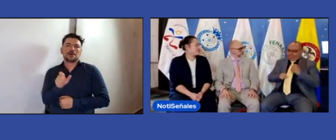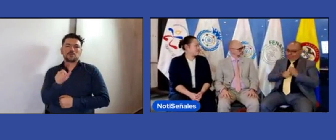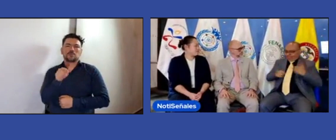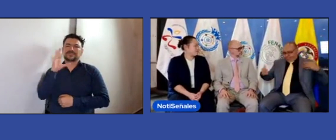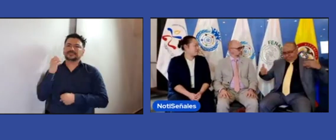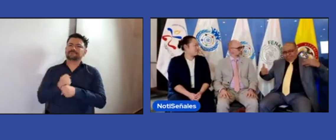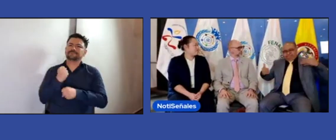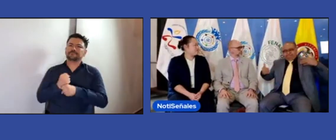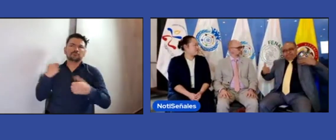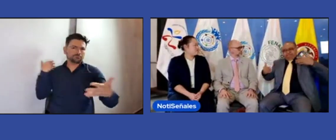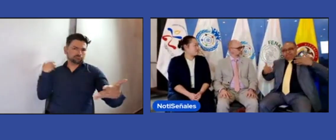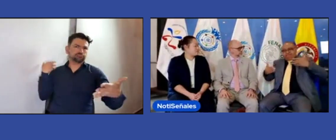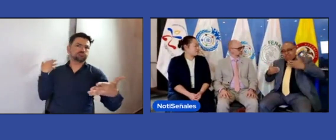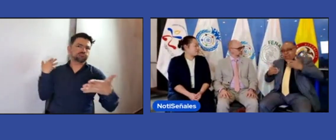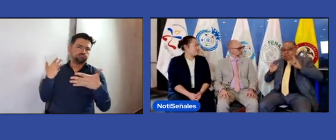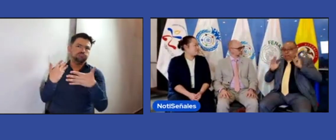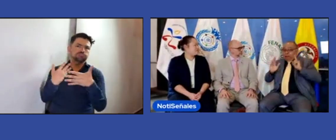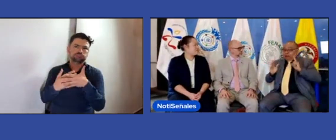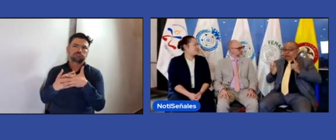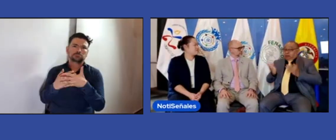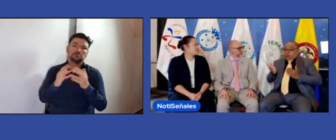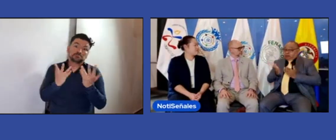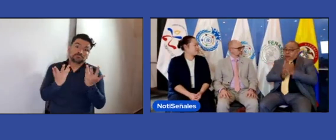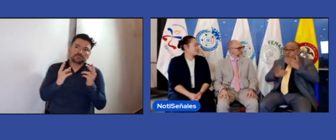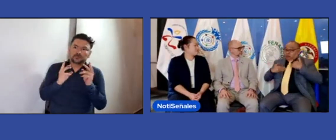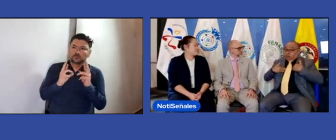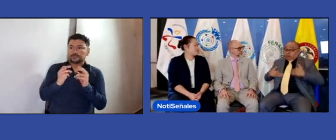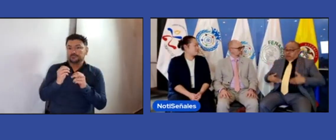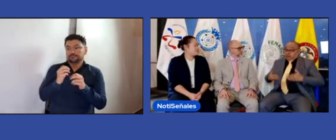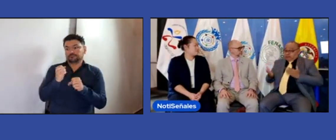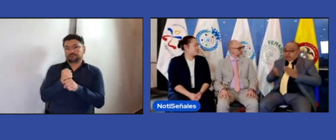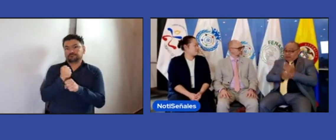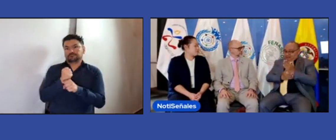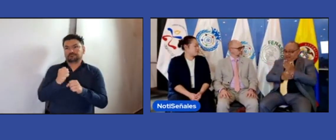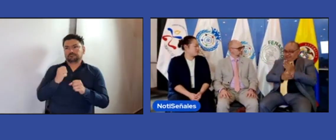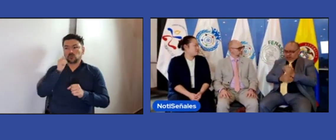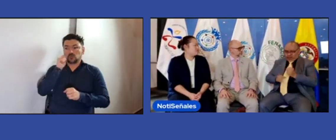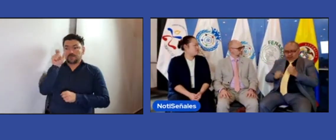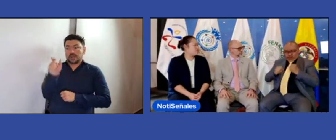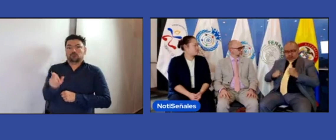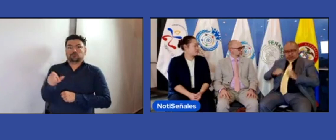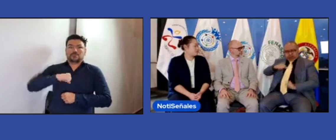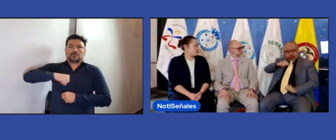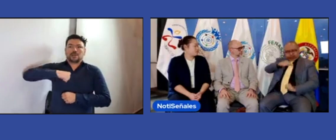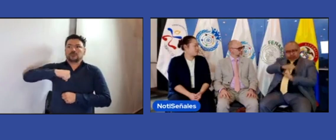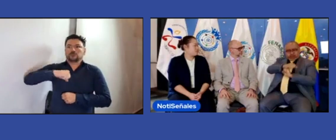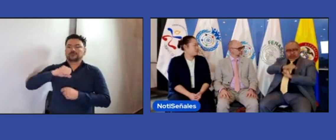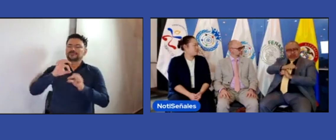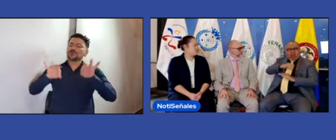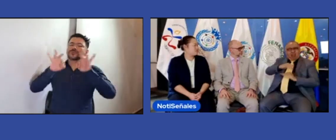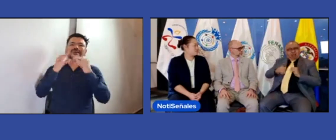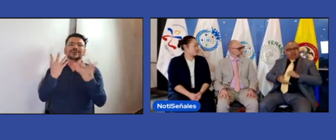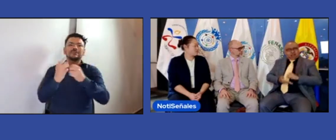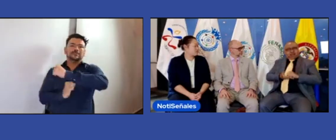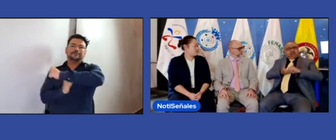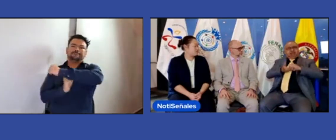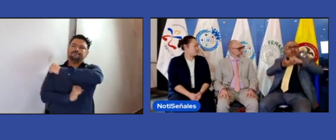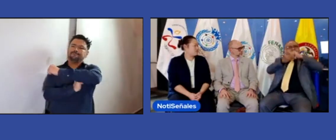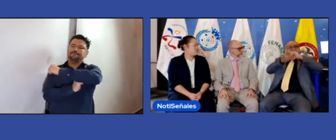Se ha ido trabajando durante muchos años, pero el acceso en los derechos humanos ya están.